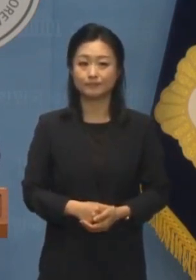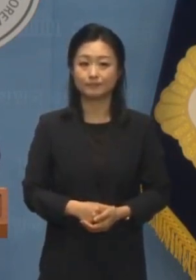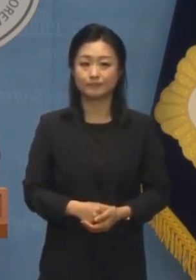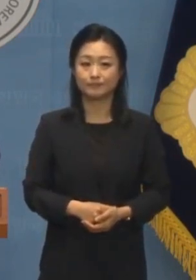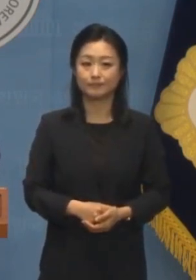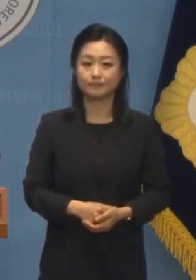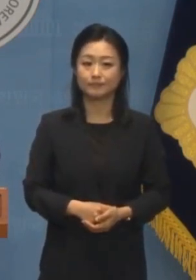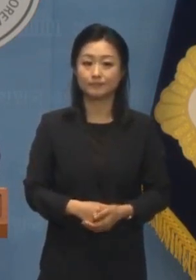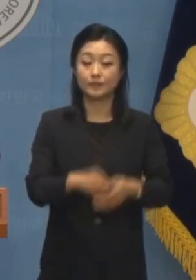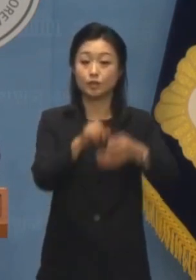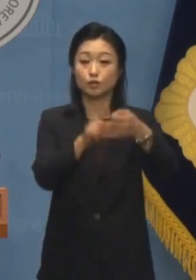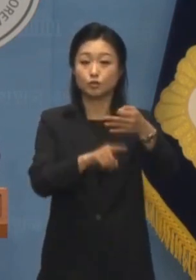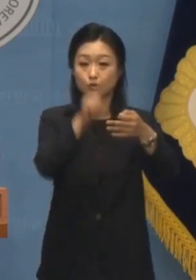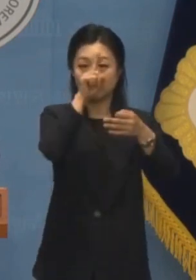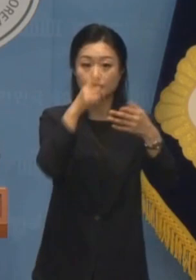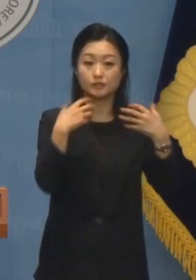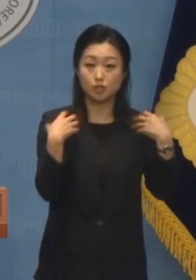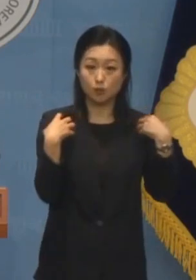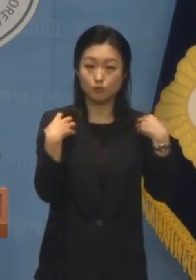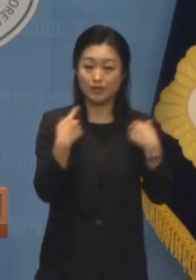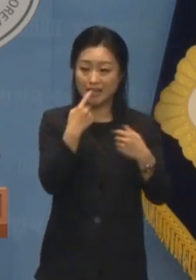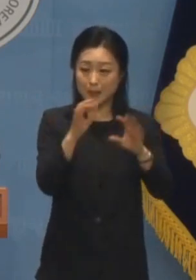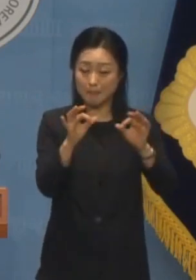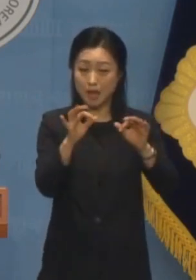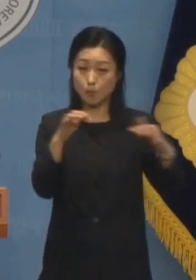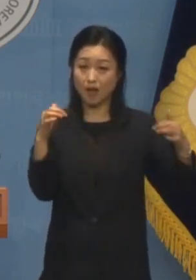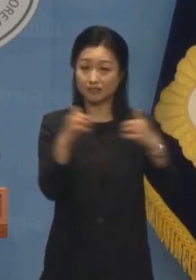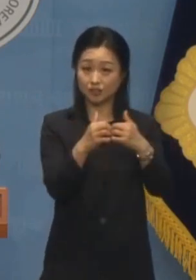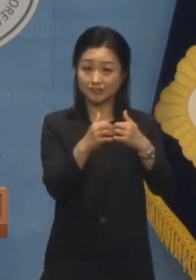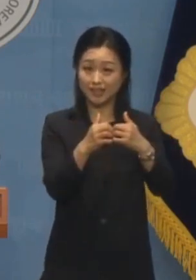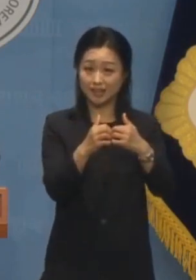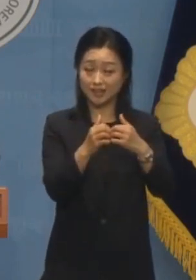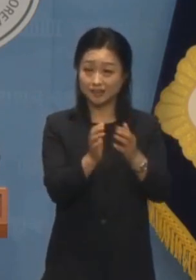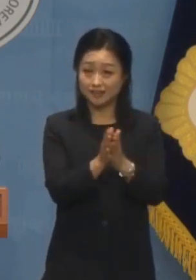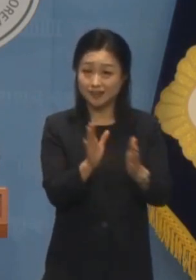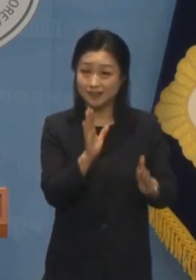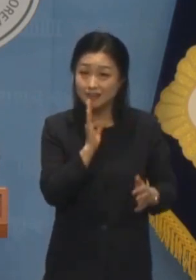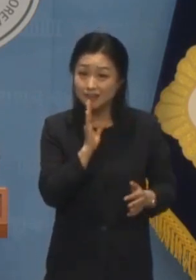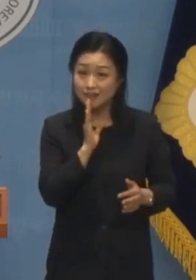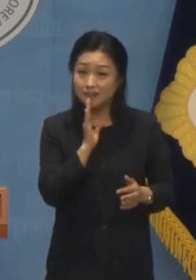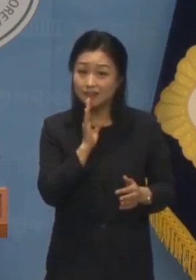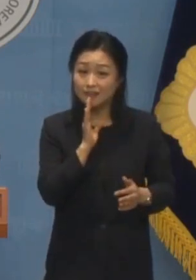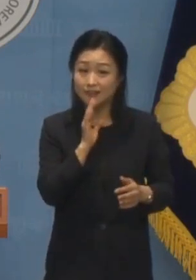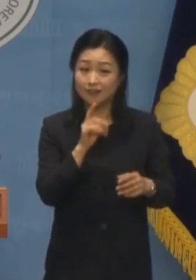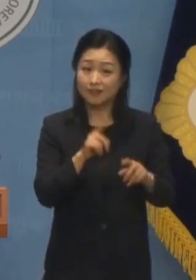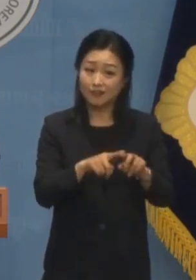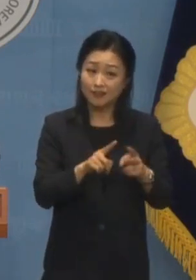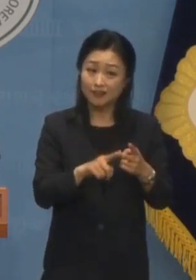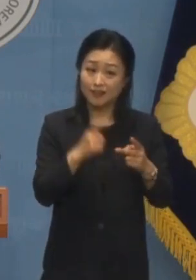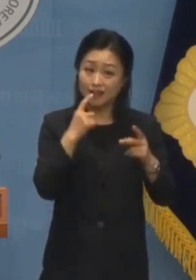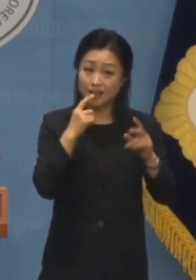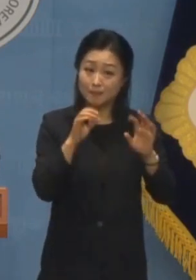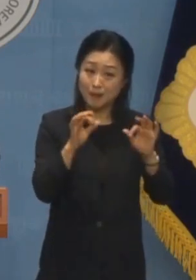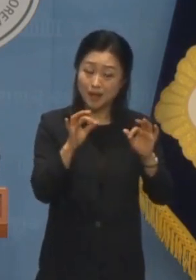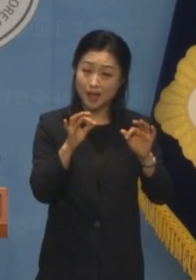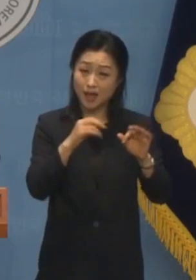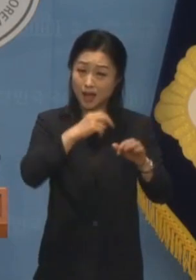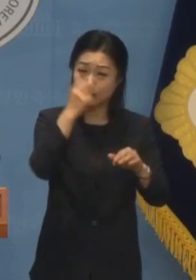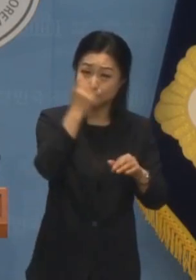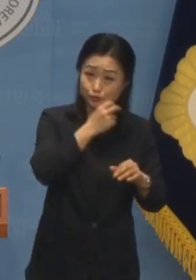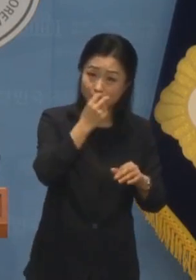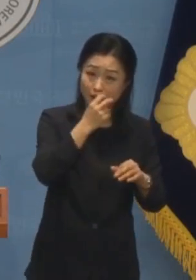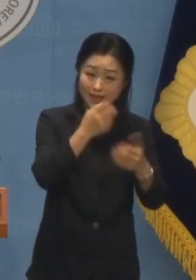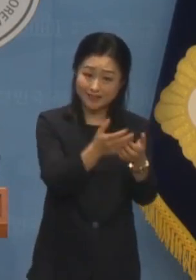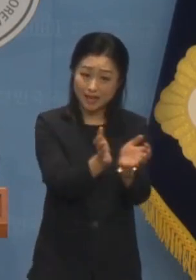윤석열 정부는 마약과의 전쟁을 해왔습니까 아니면 마약수사단과의 전쟁을